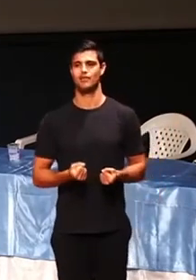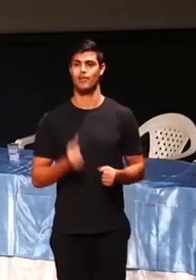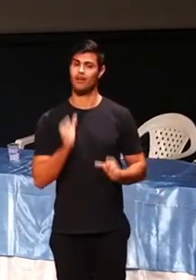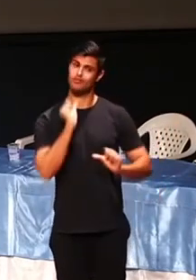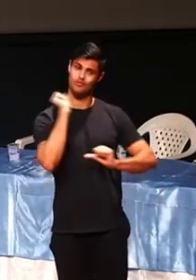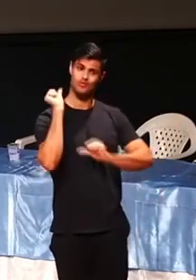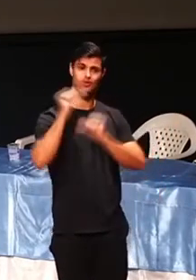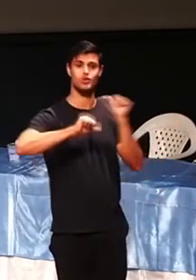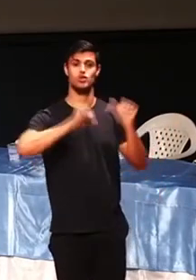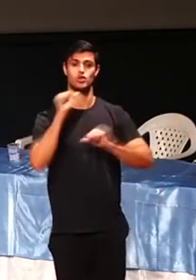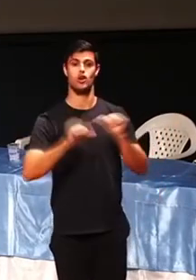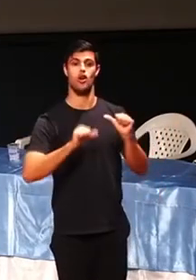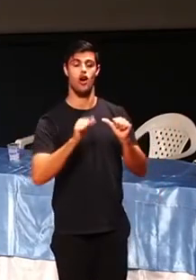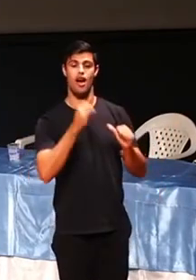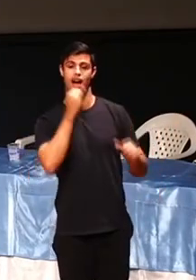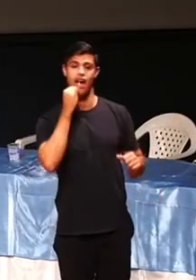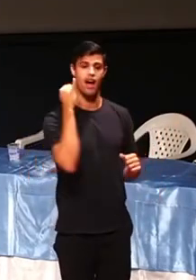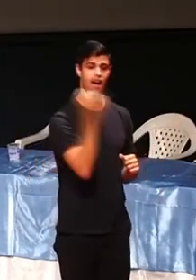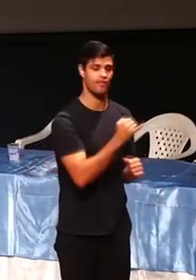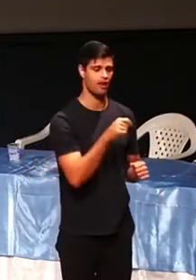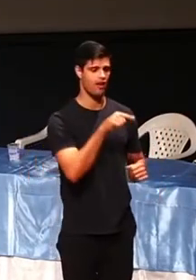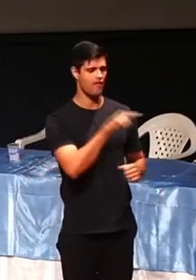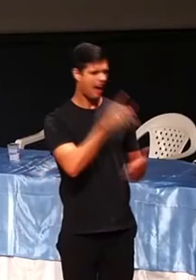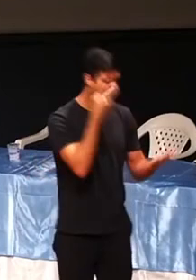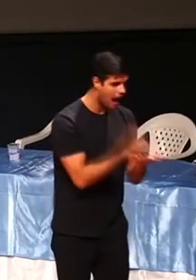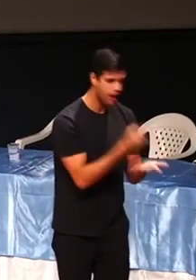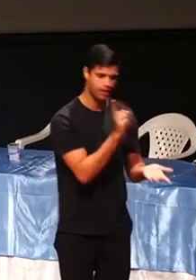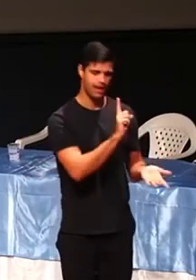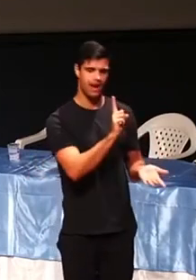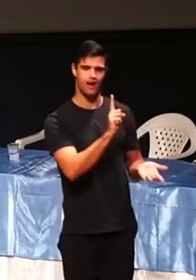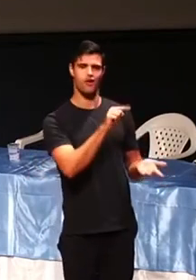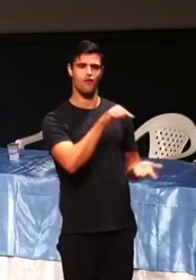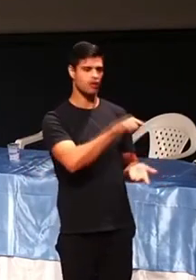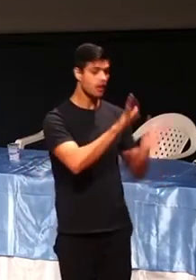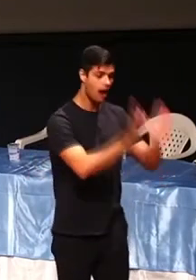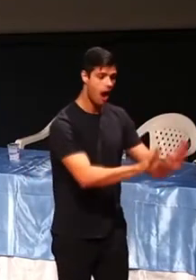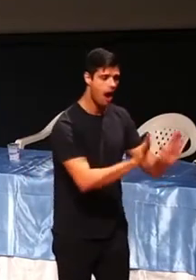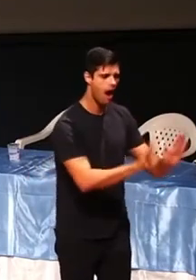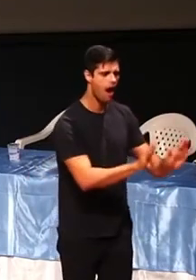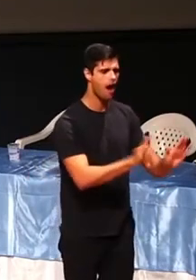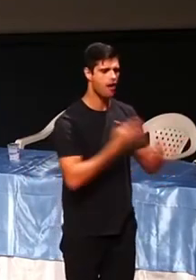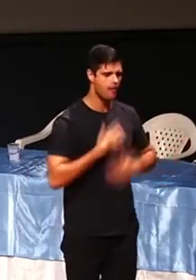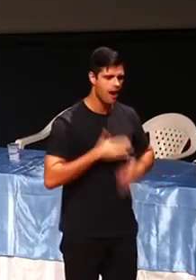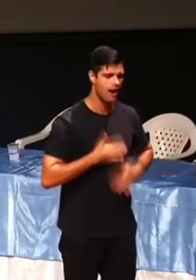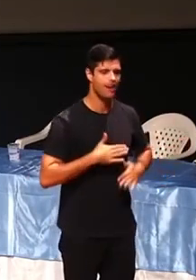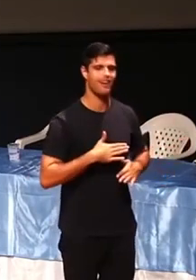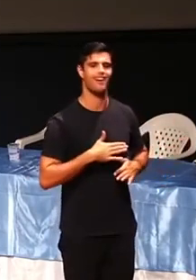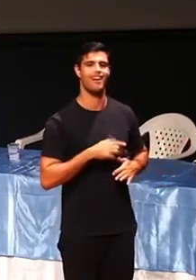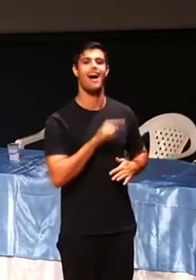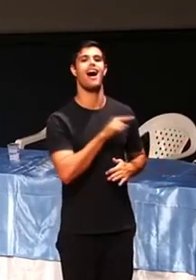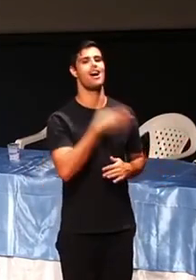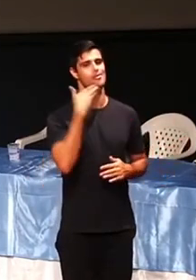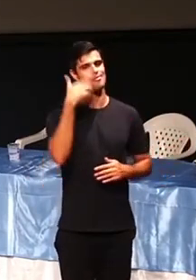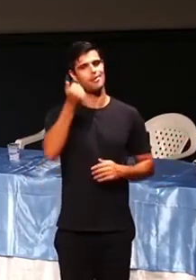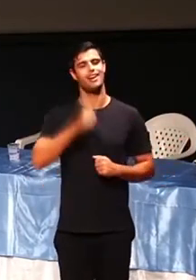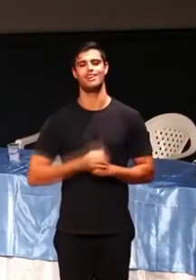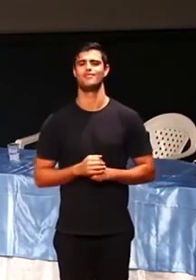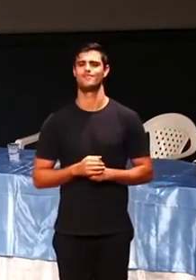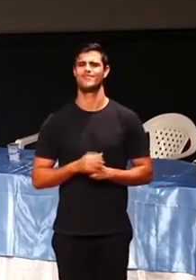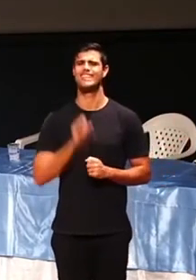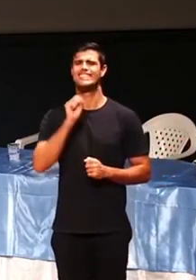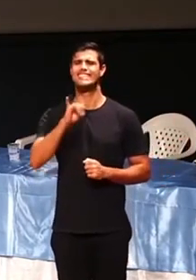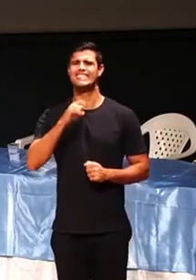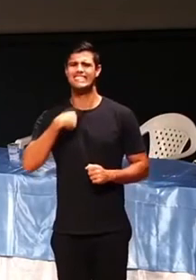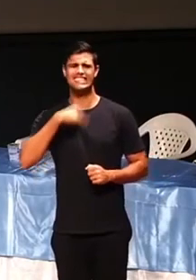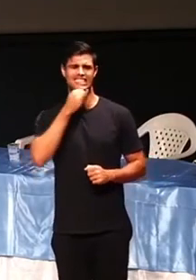Vá mais devagar. Desacelera. Aí ele... Agora, se a gente fala assim, você não me obedece?